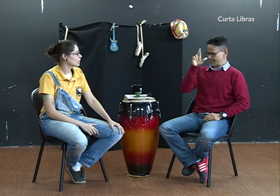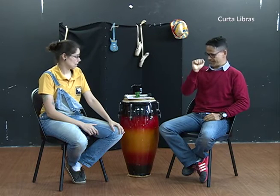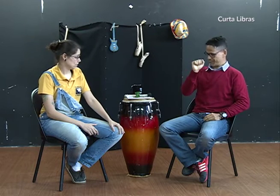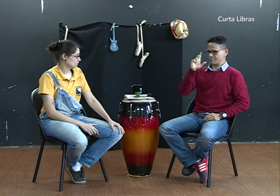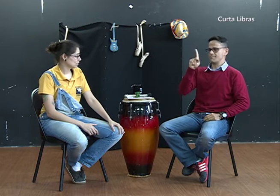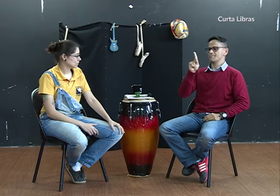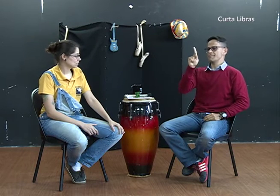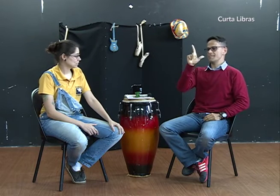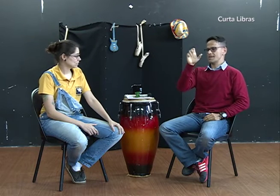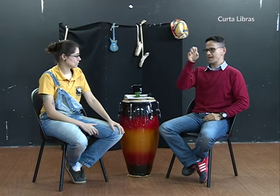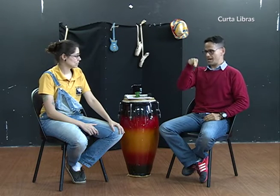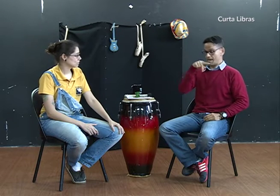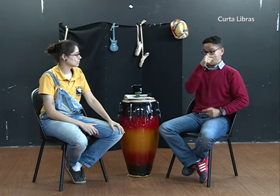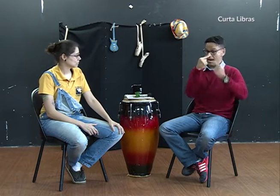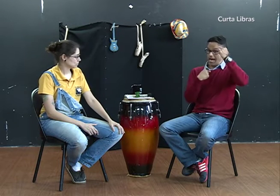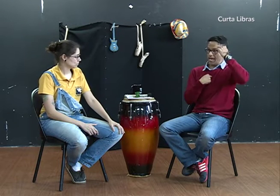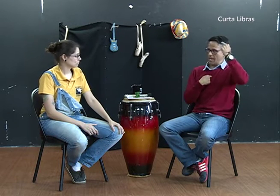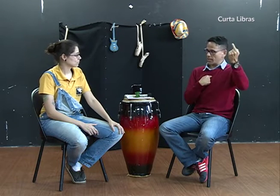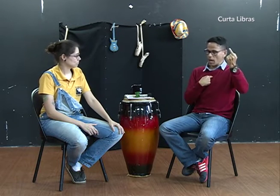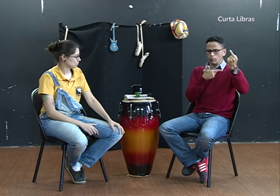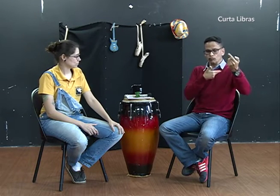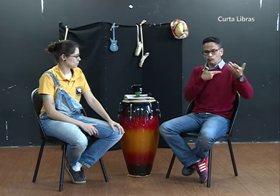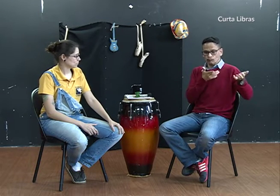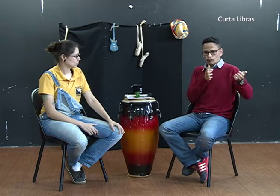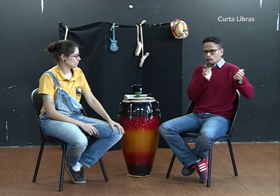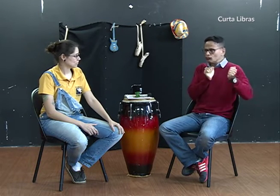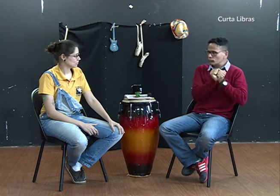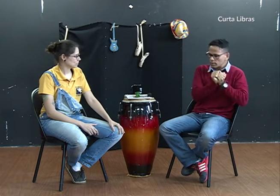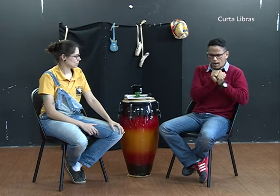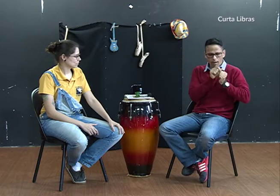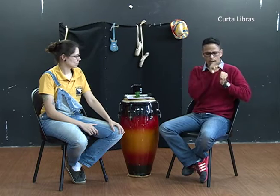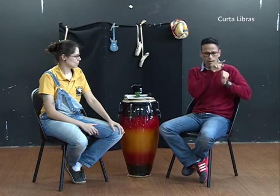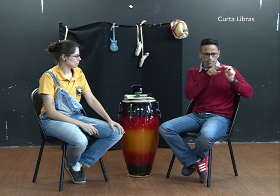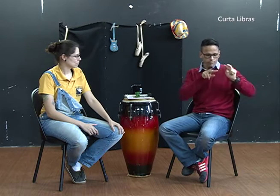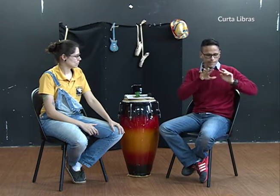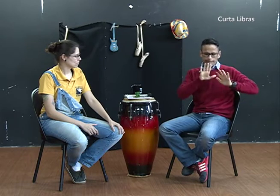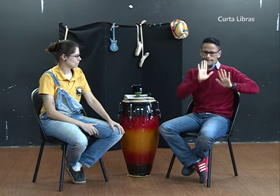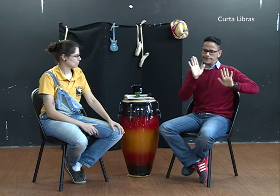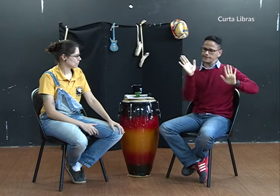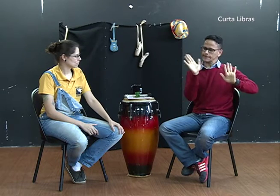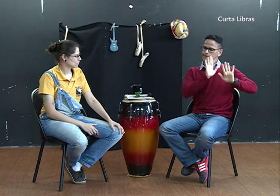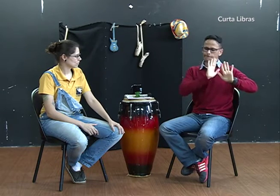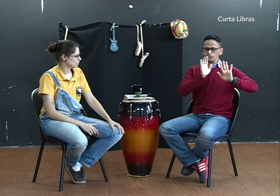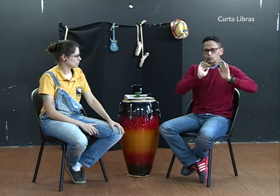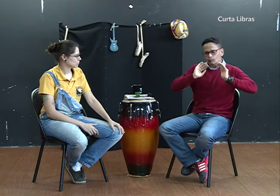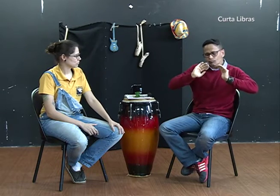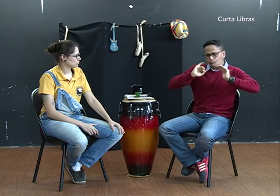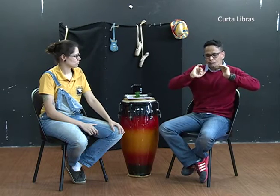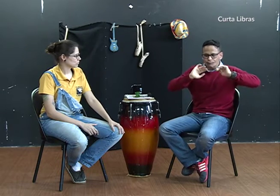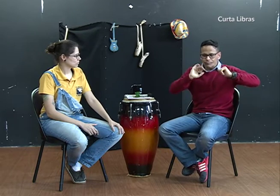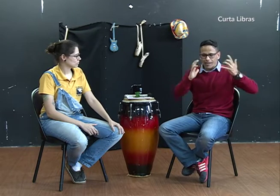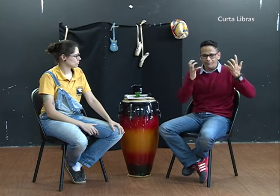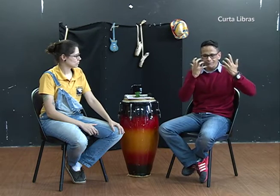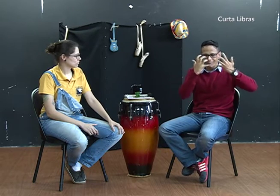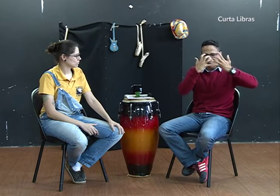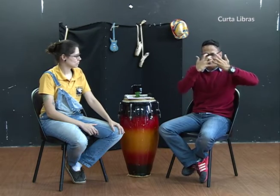Ela teve a ideia. Fizemos uma parceria e ela fez alguns ajustes no livro que encaixaram com a literatura surda.